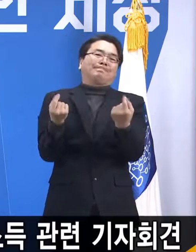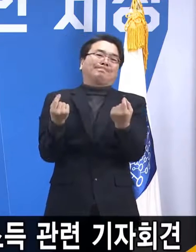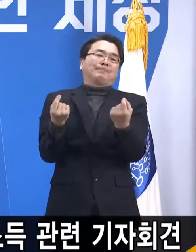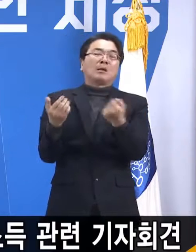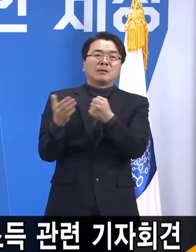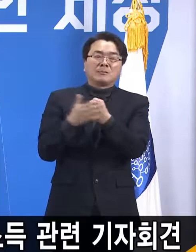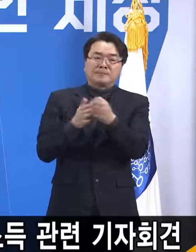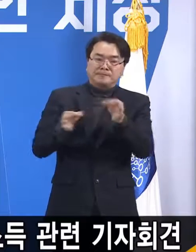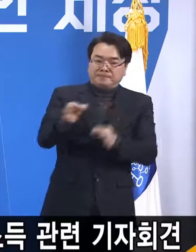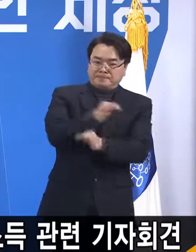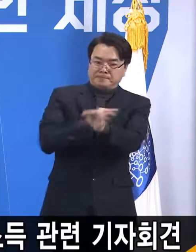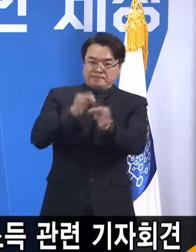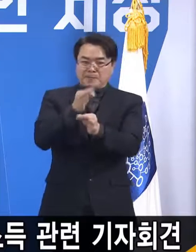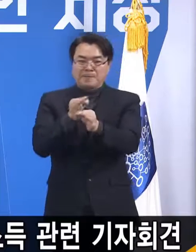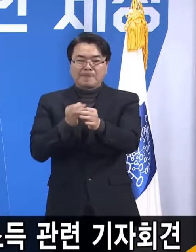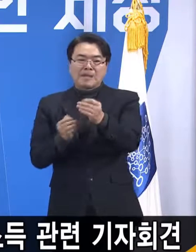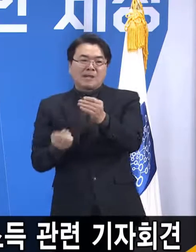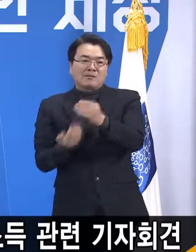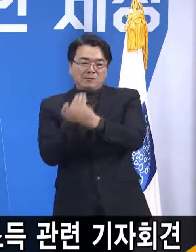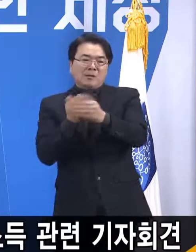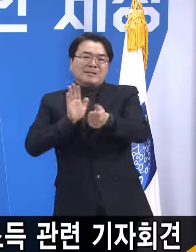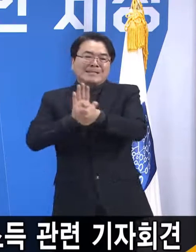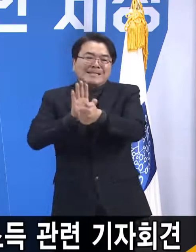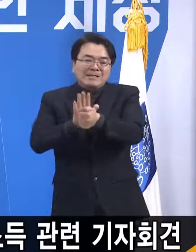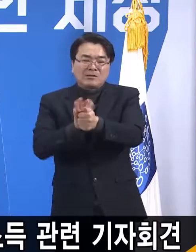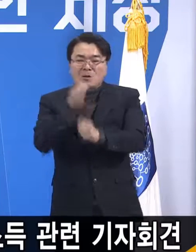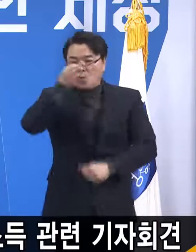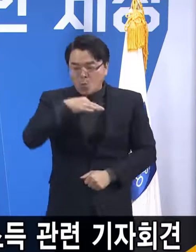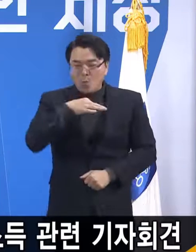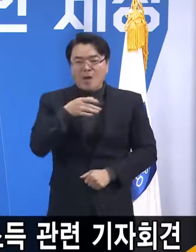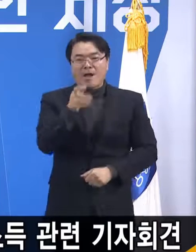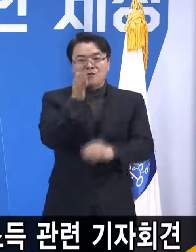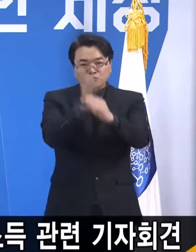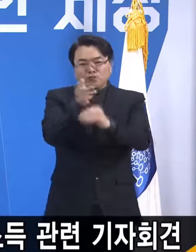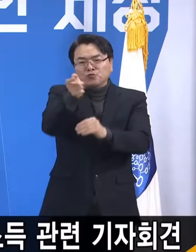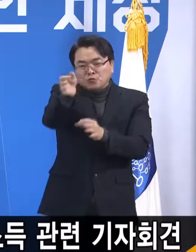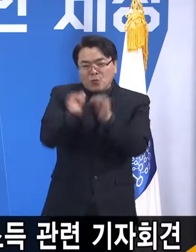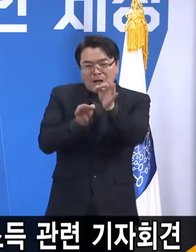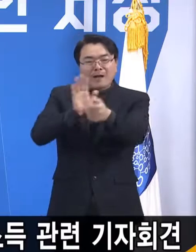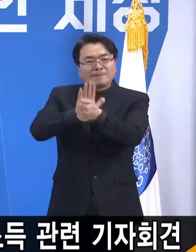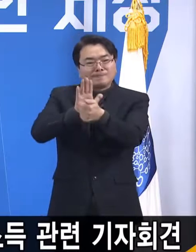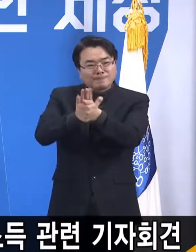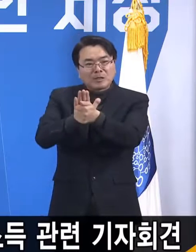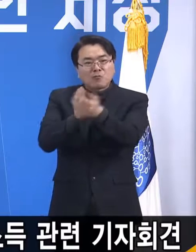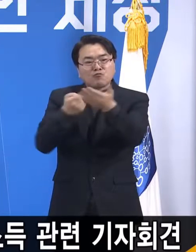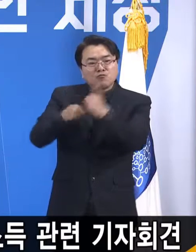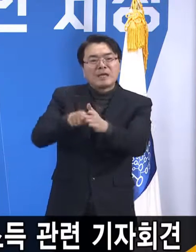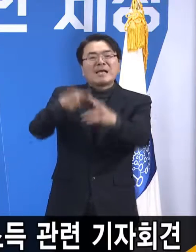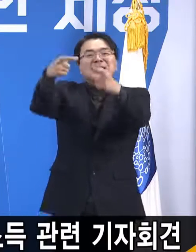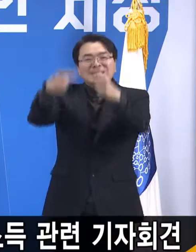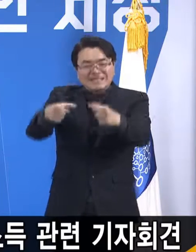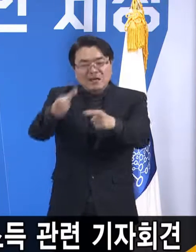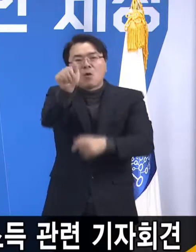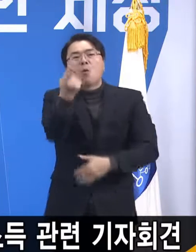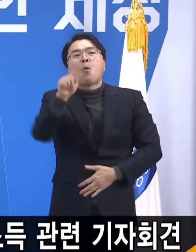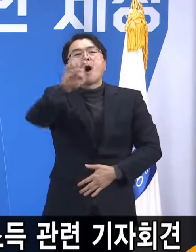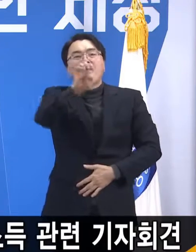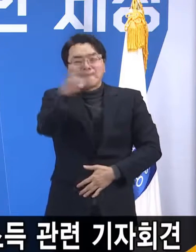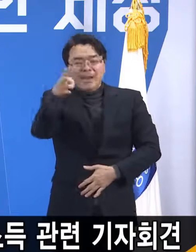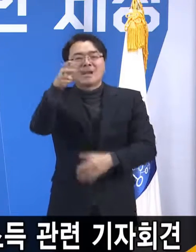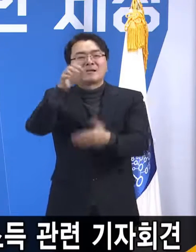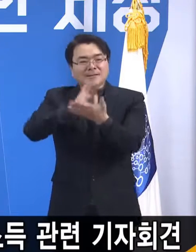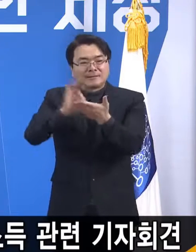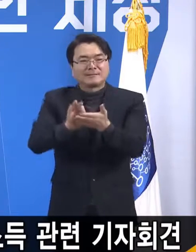소득 지원 효과 중소상공인 지원 효과가 큰 지역화폐를 하는 것이 다당하다라는